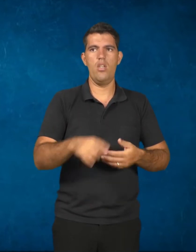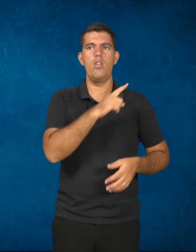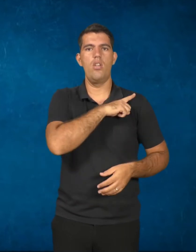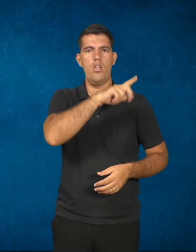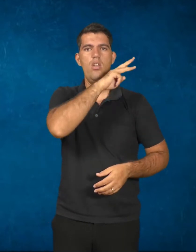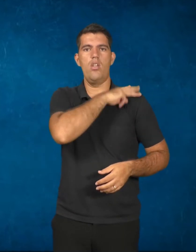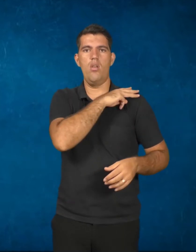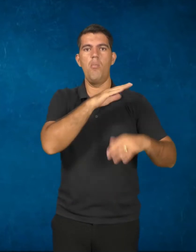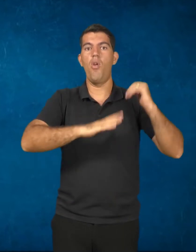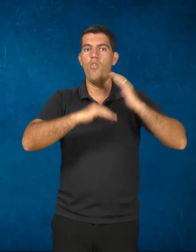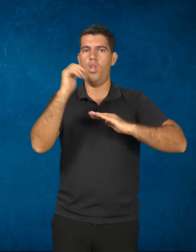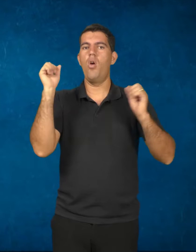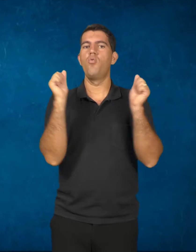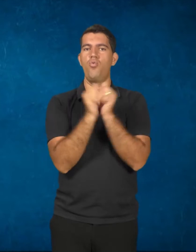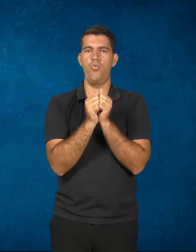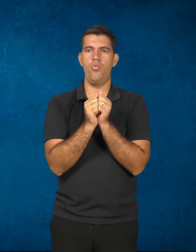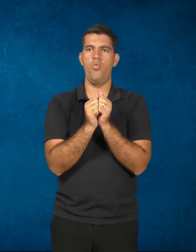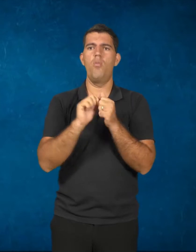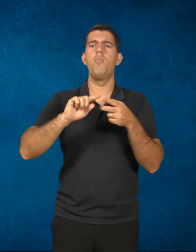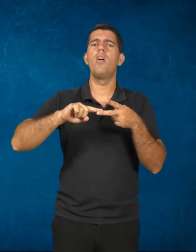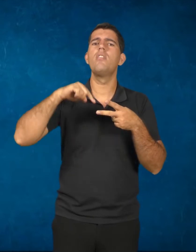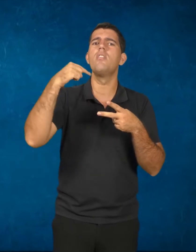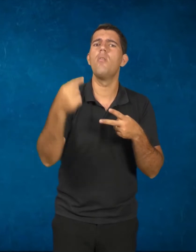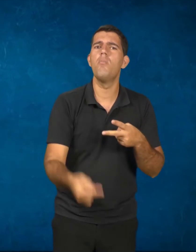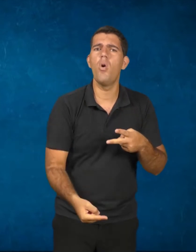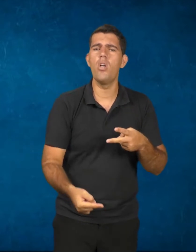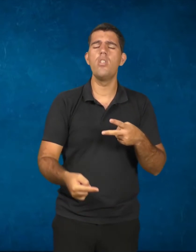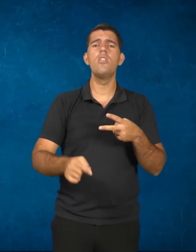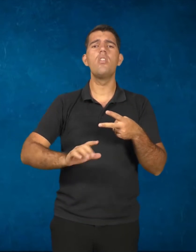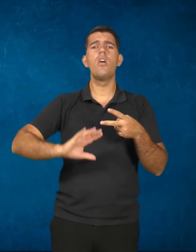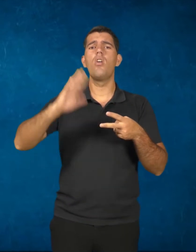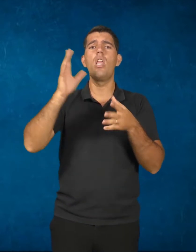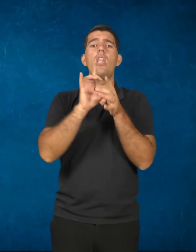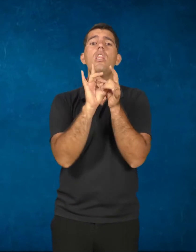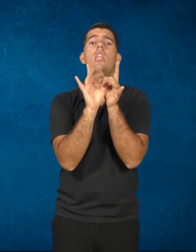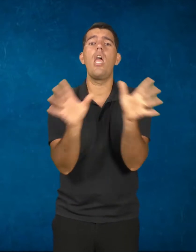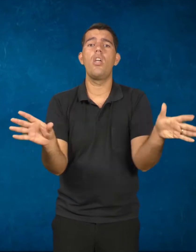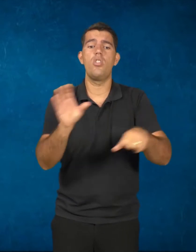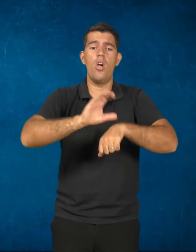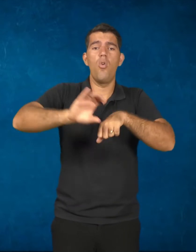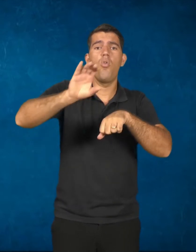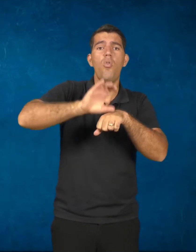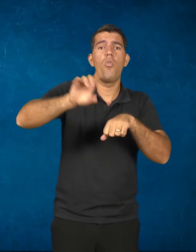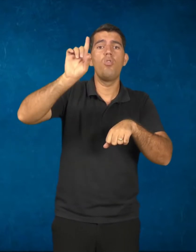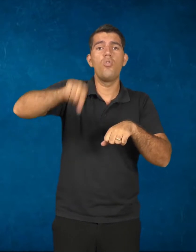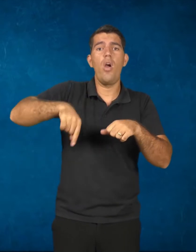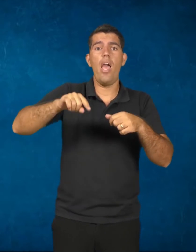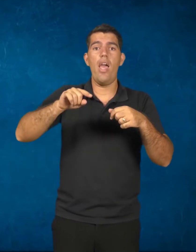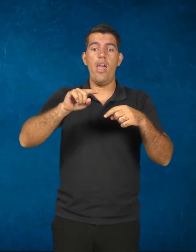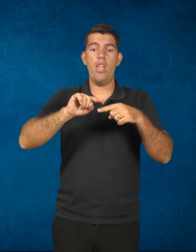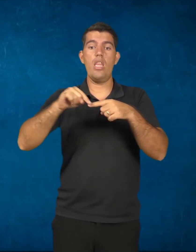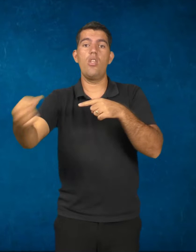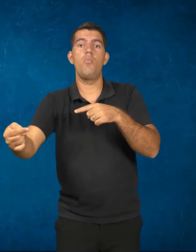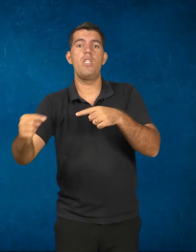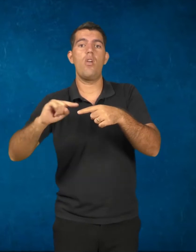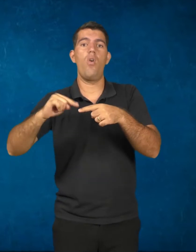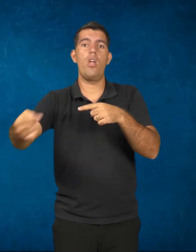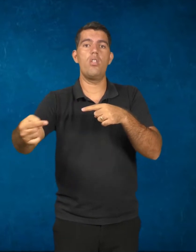médio. Mas, logo em seguida, ela permite que os cursos sejam subsequentes. Logo, essa